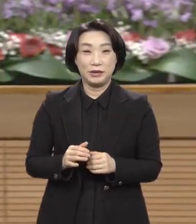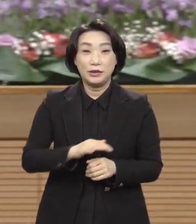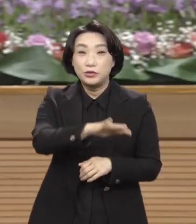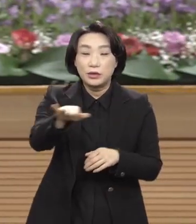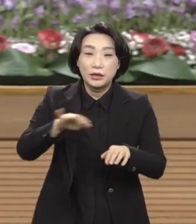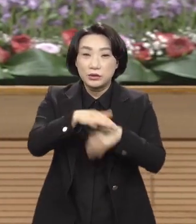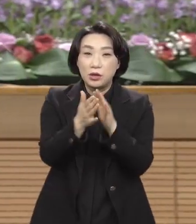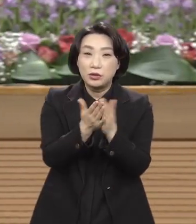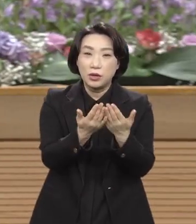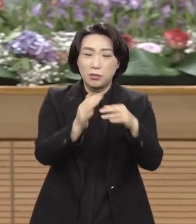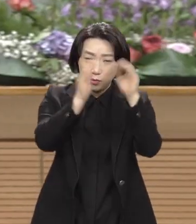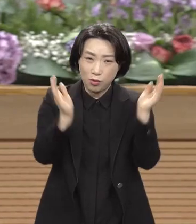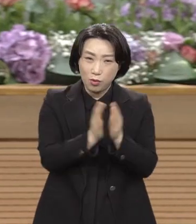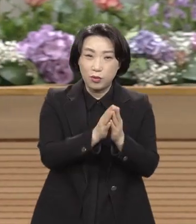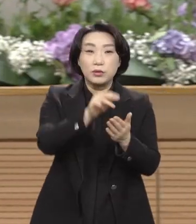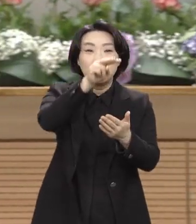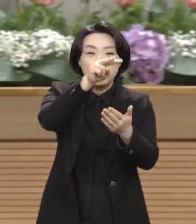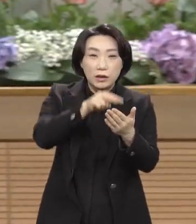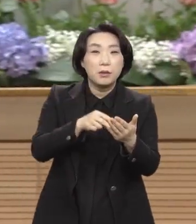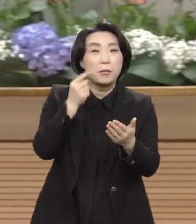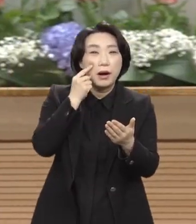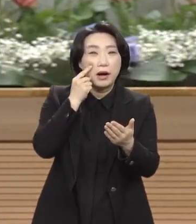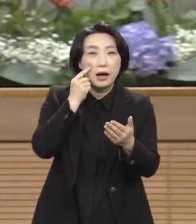전체의 주제가 주 예수 그리스도